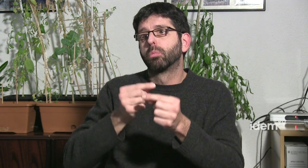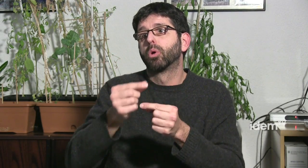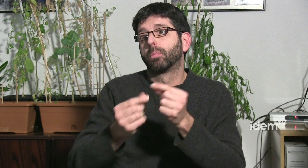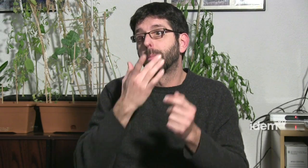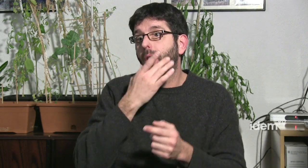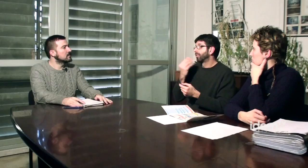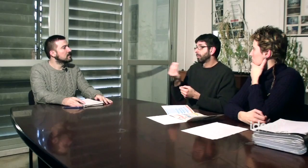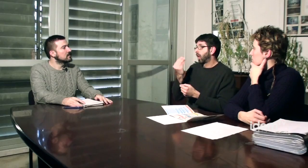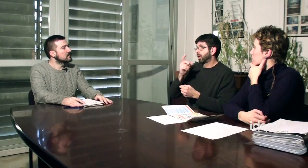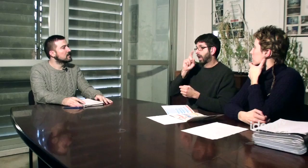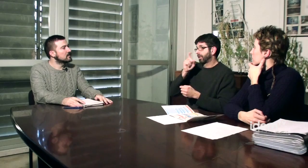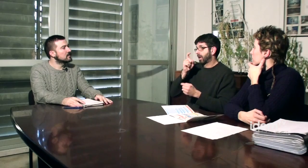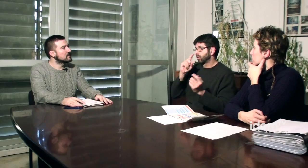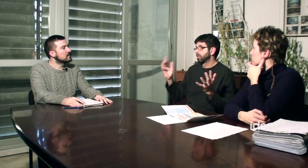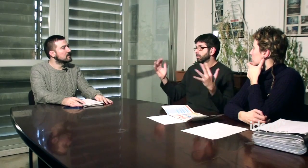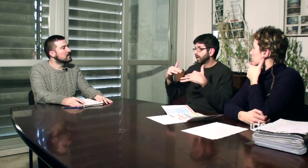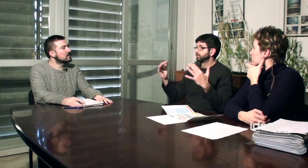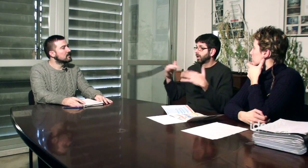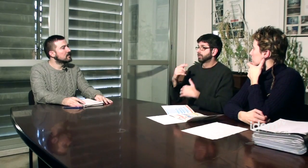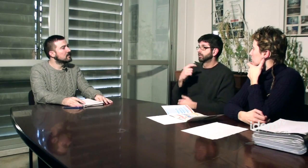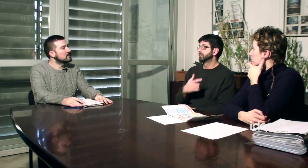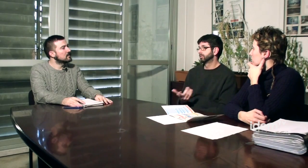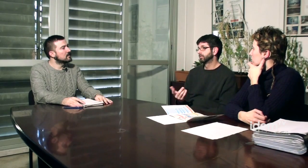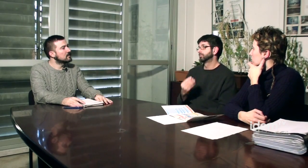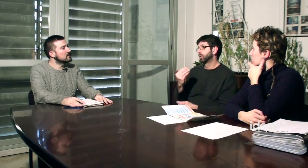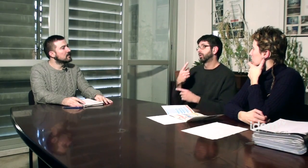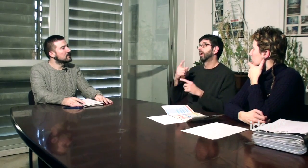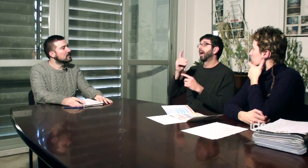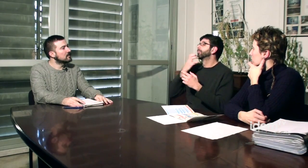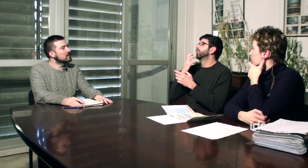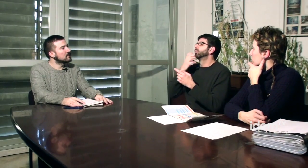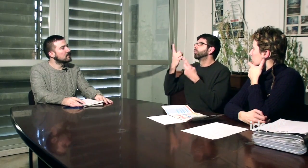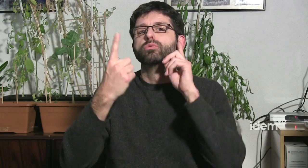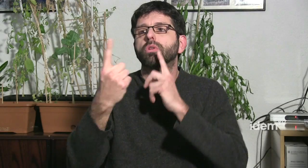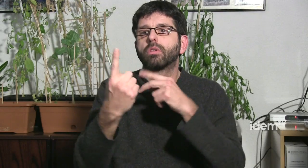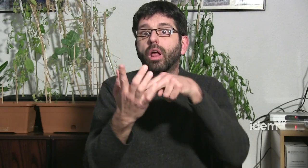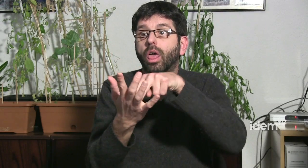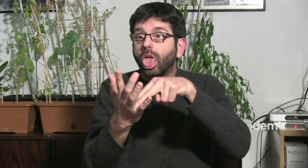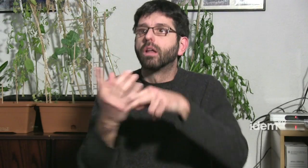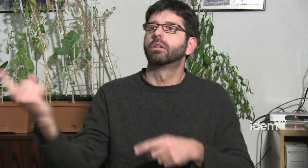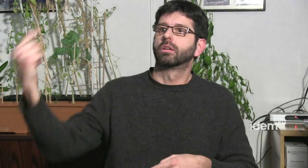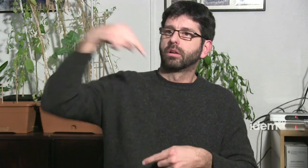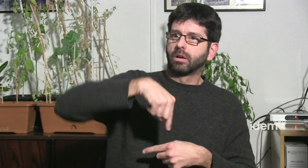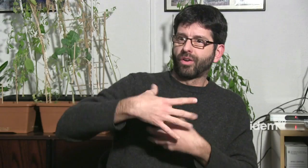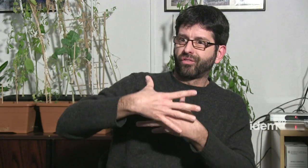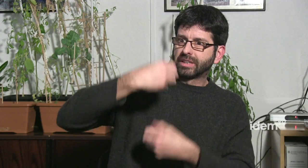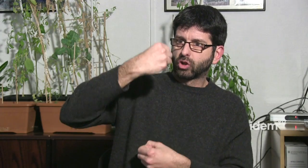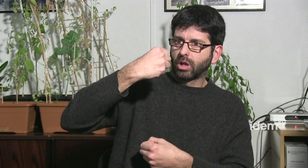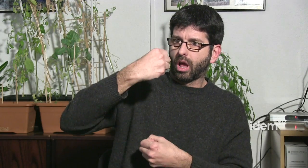explicar una mica tot el tema i realment millor, ha anat millor cada any. Les persones acudeixen a